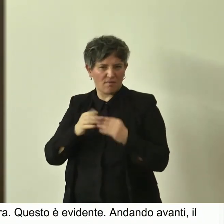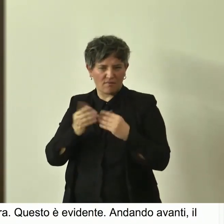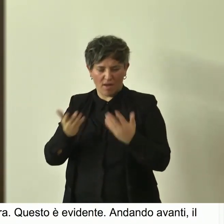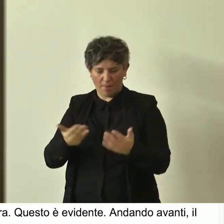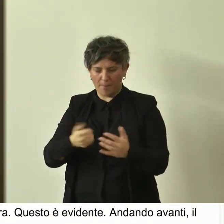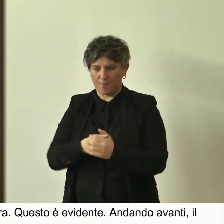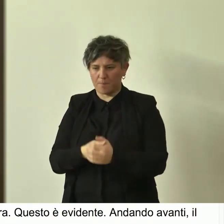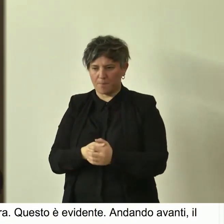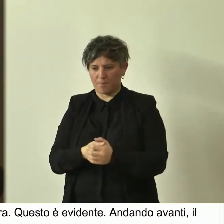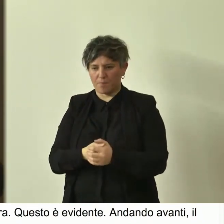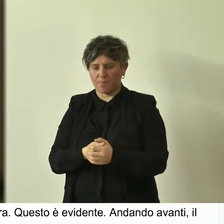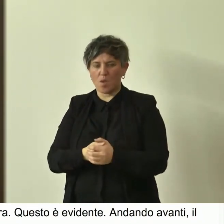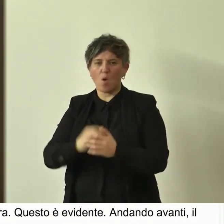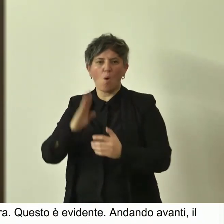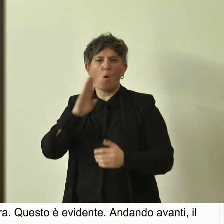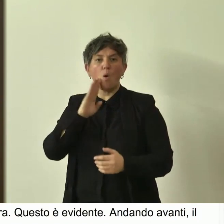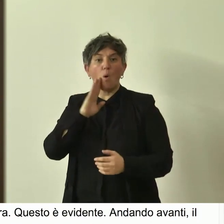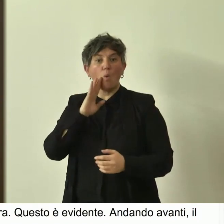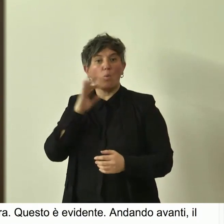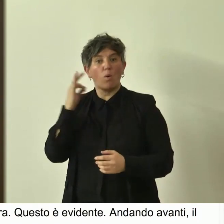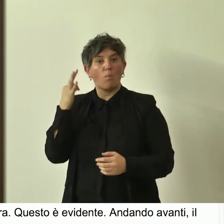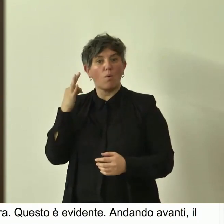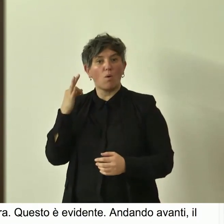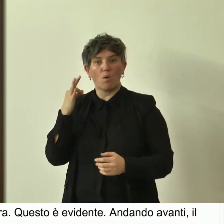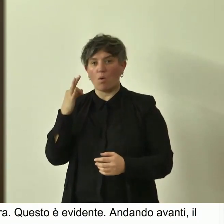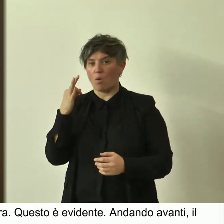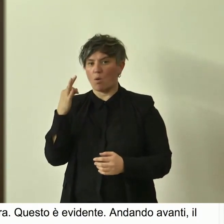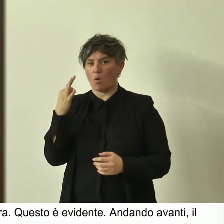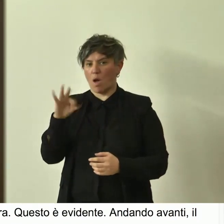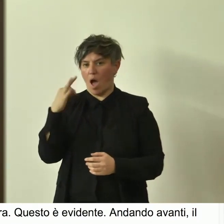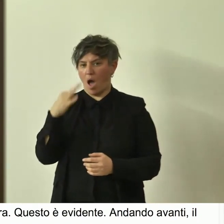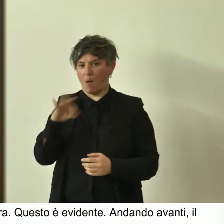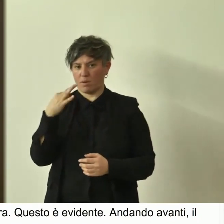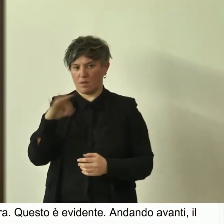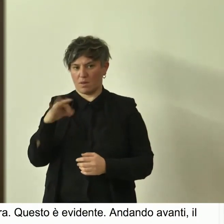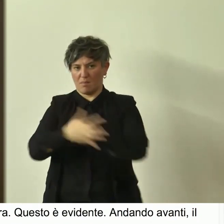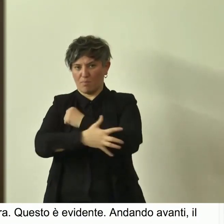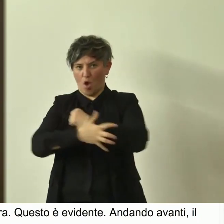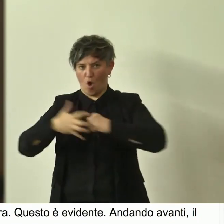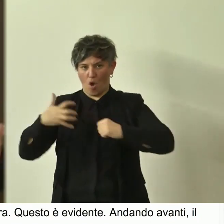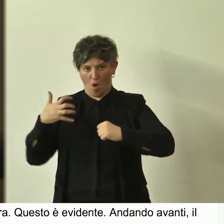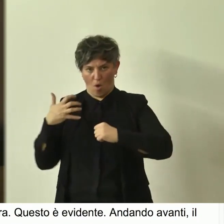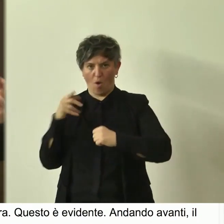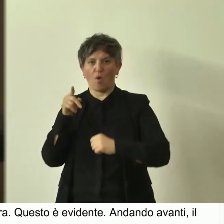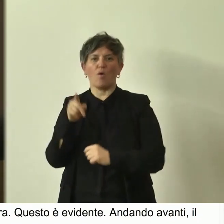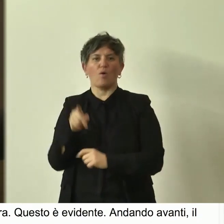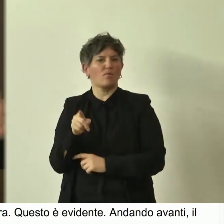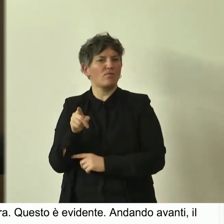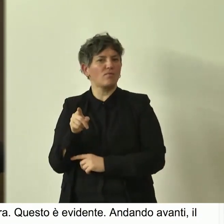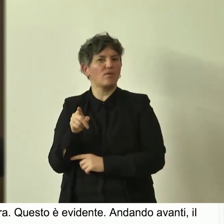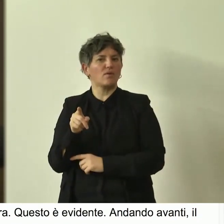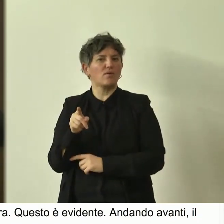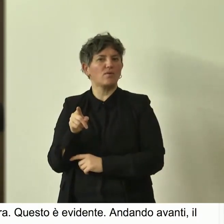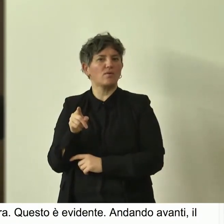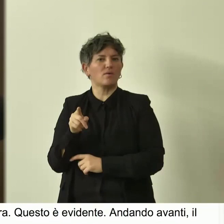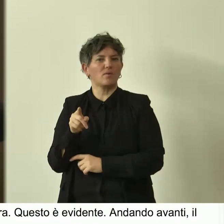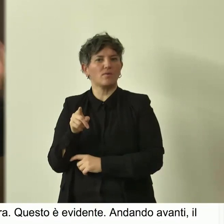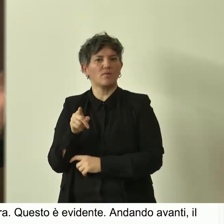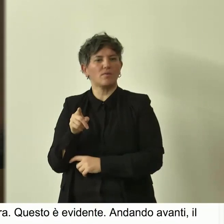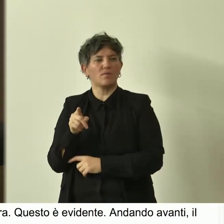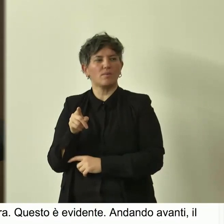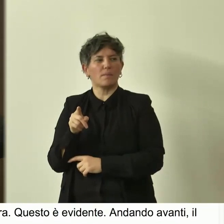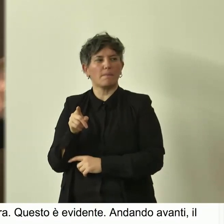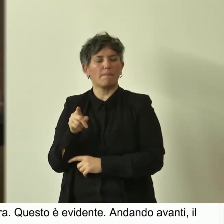uomo, diciamo così, estremamente avido e impio, qualcuno ci può vedere, non so, tra